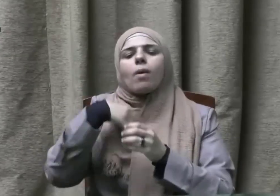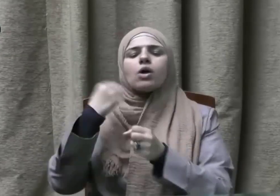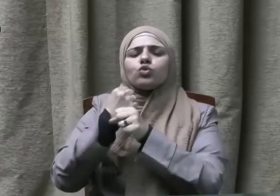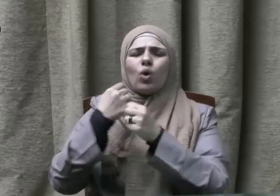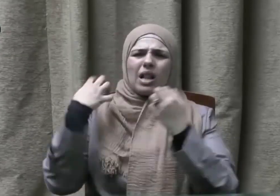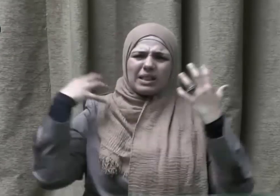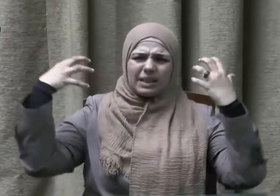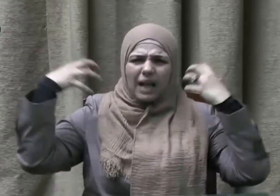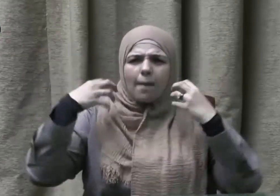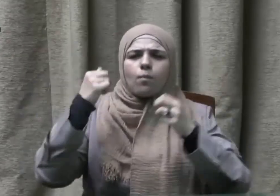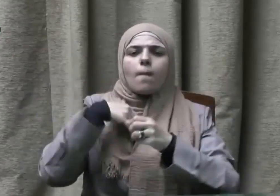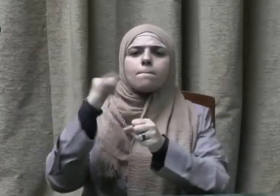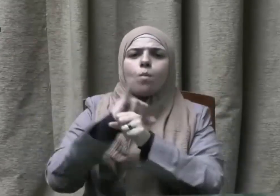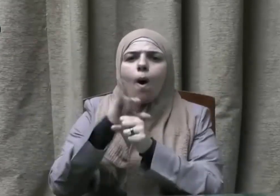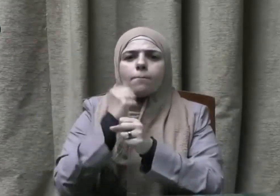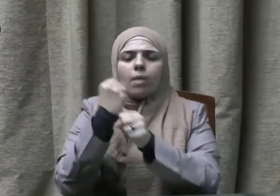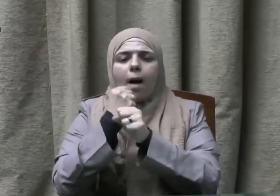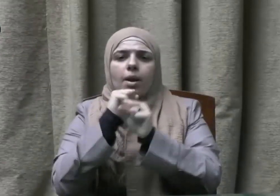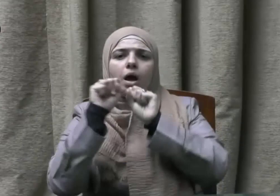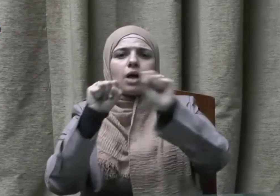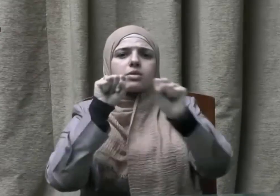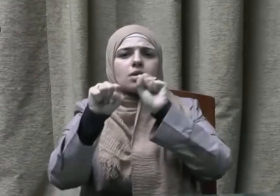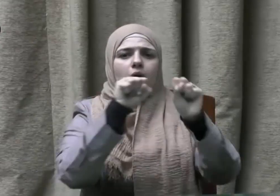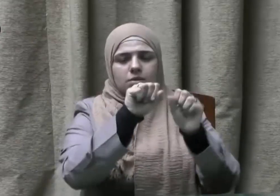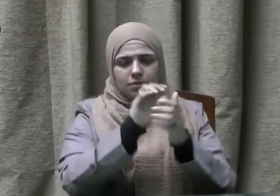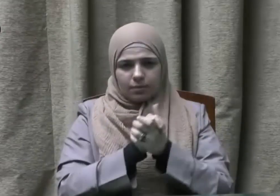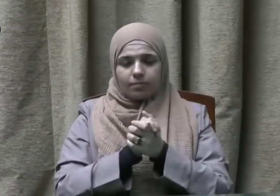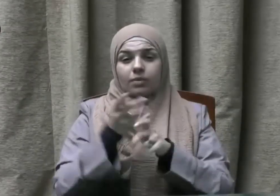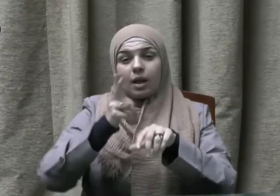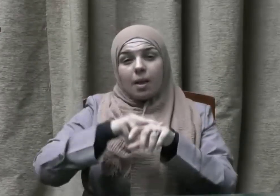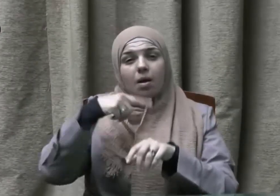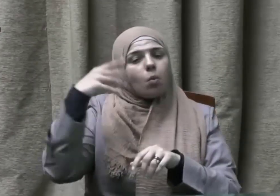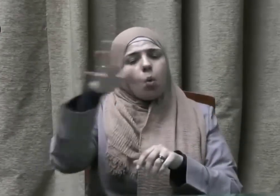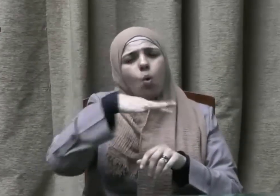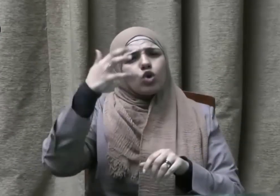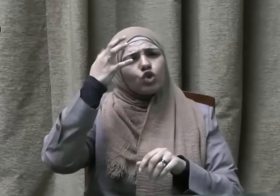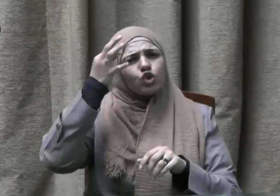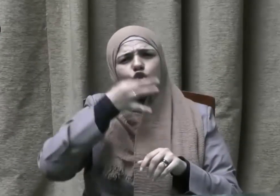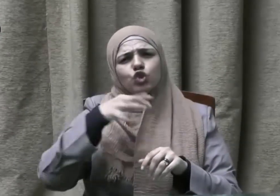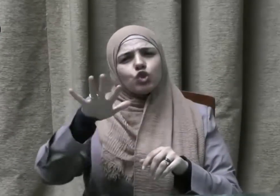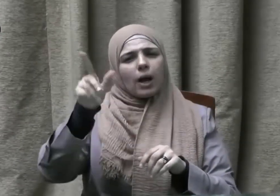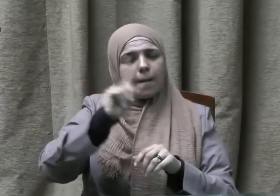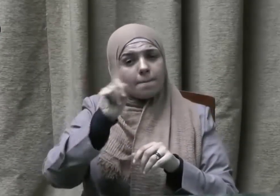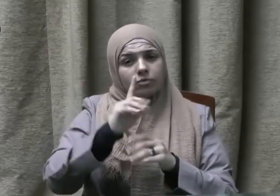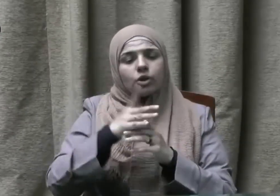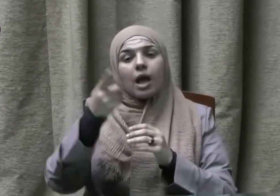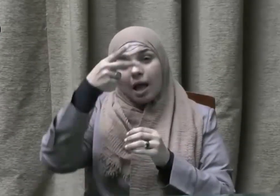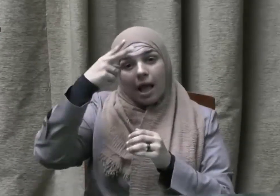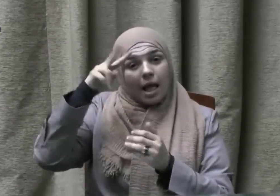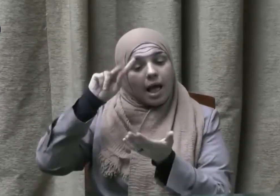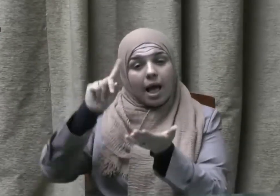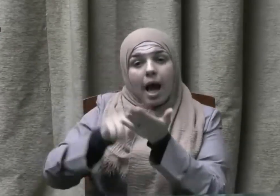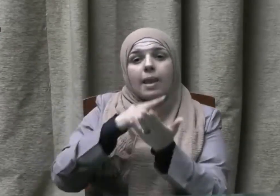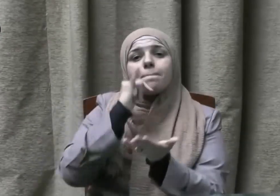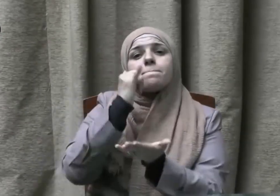والمهام الموكلة إليه ومما لا شك فيه أن المسؤولية تكليف